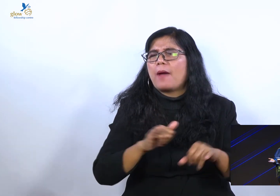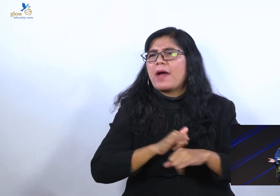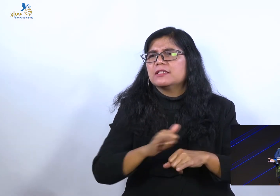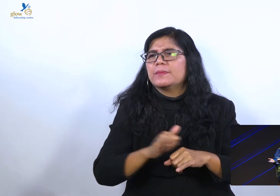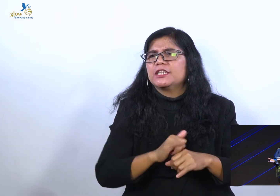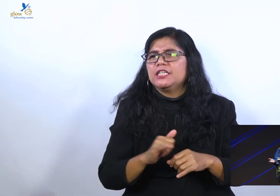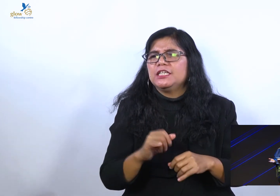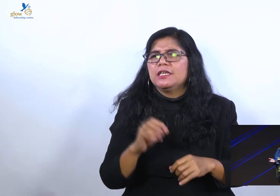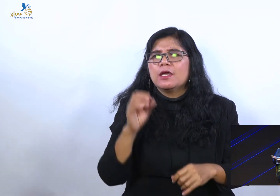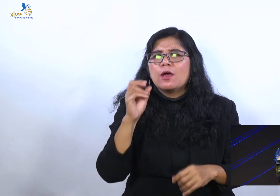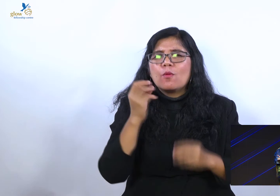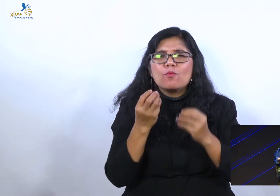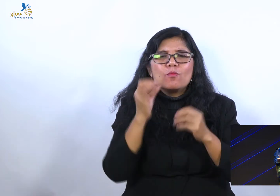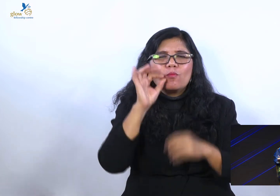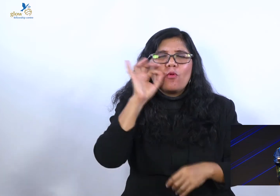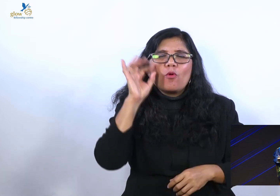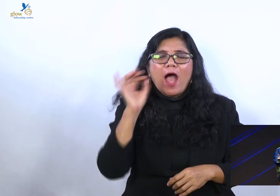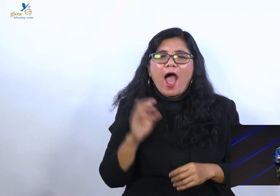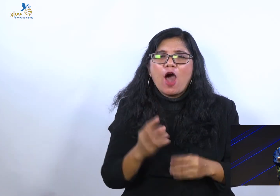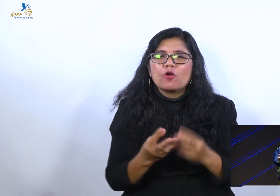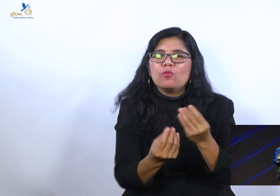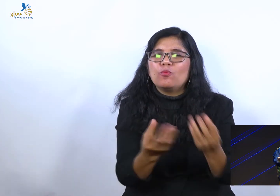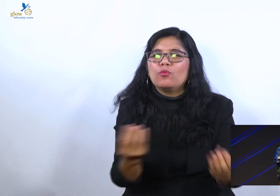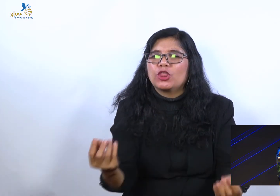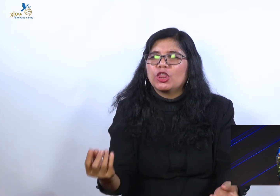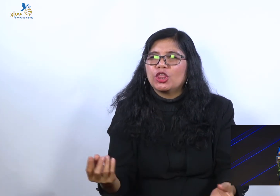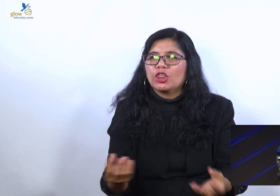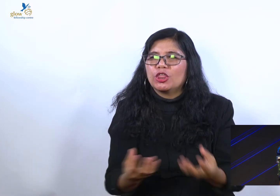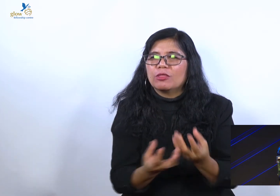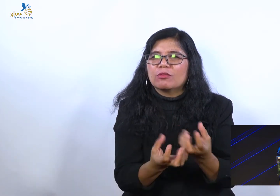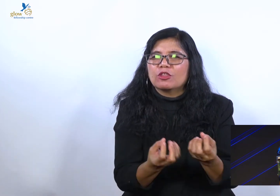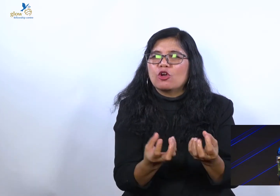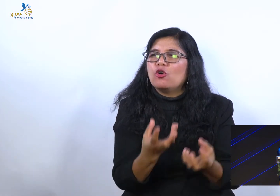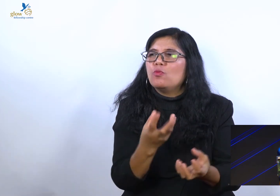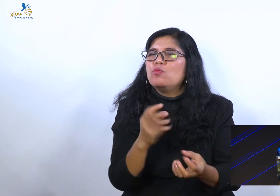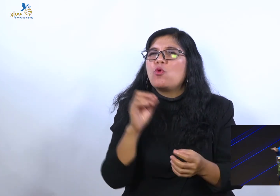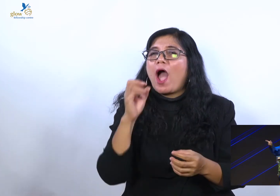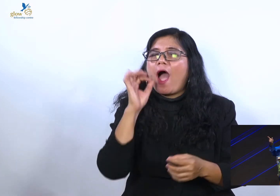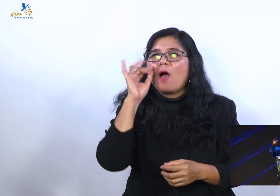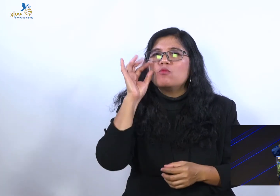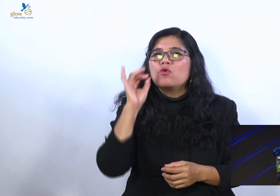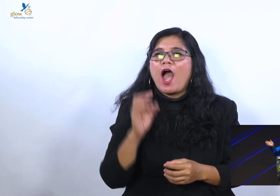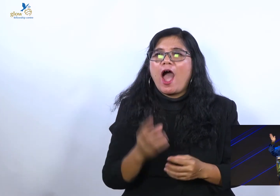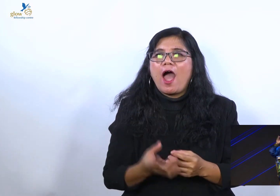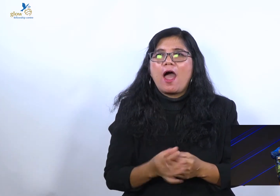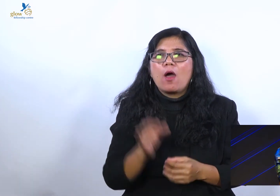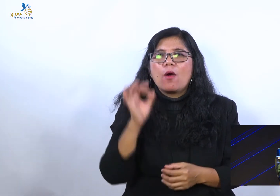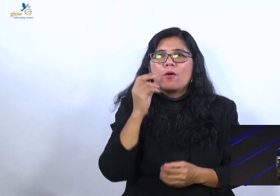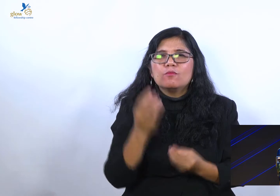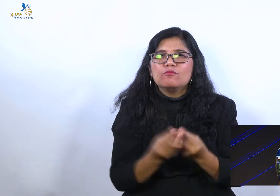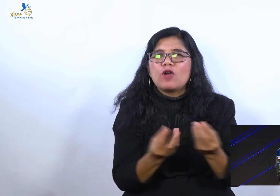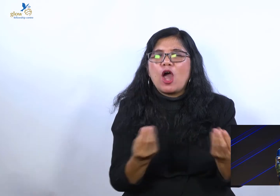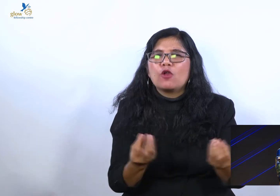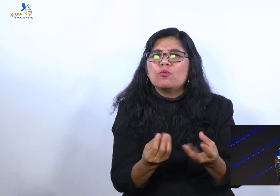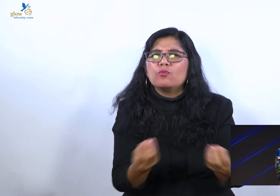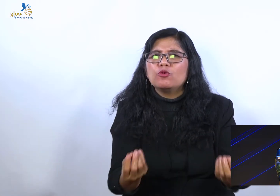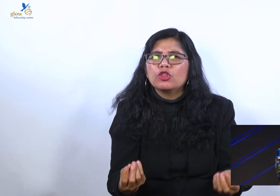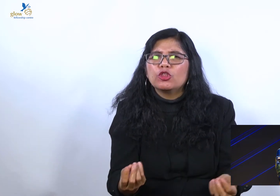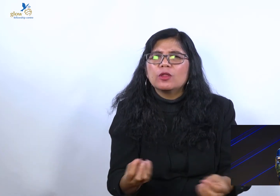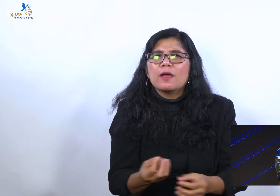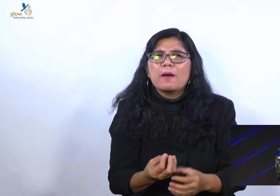Alkitab bilang apa? Kita semua seperti bunga rumput. Pagi bertumbuh, petang lisut dan layu.